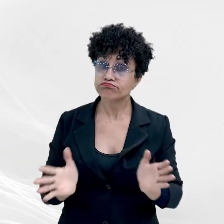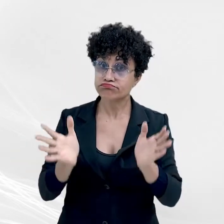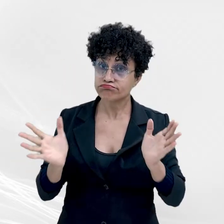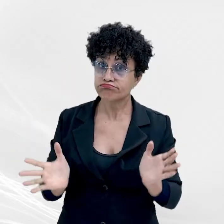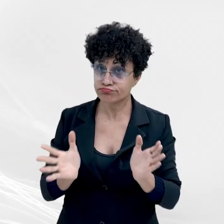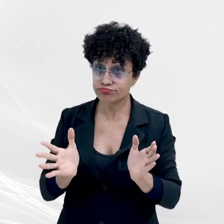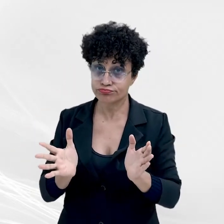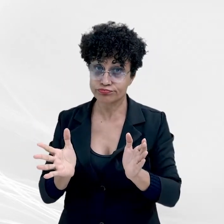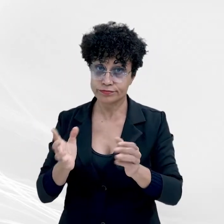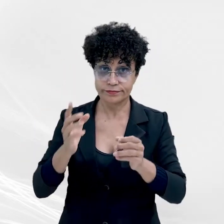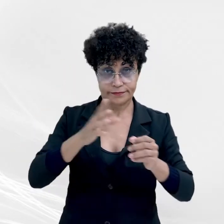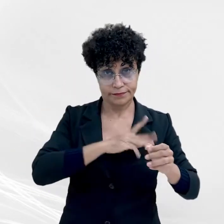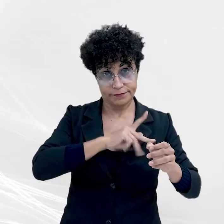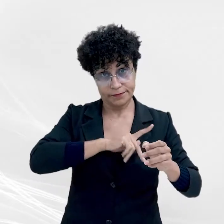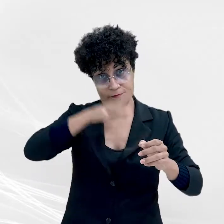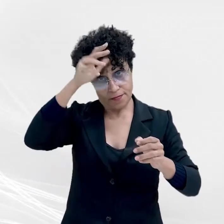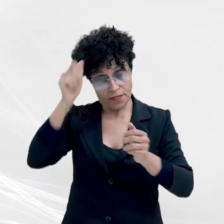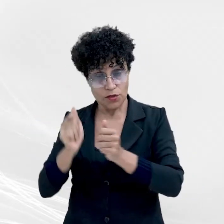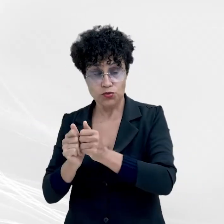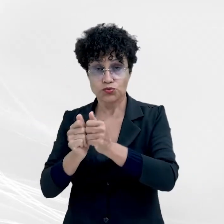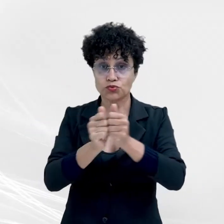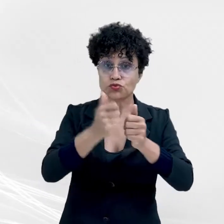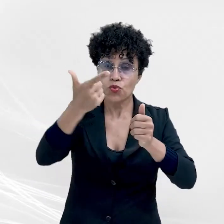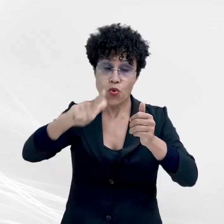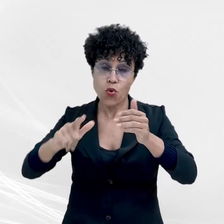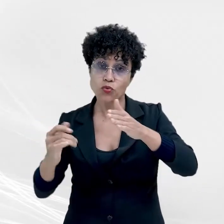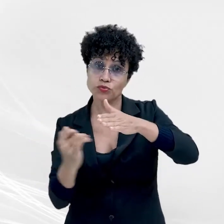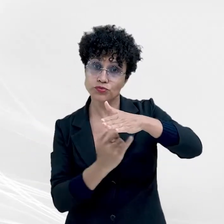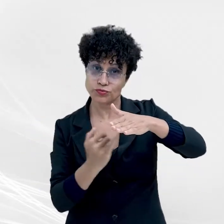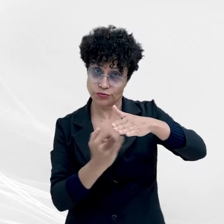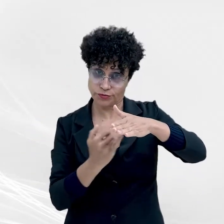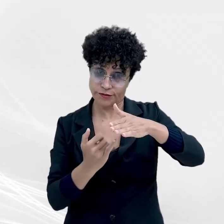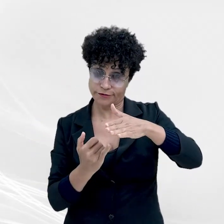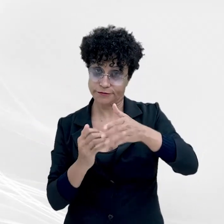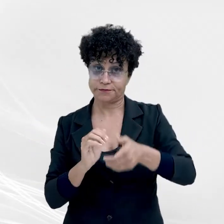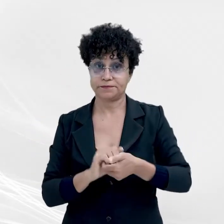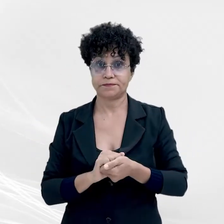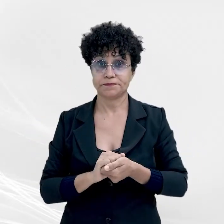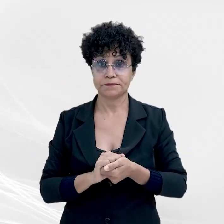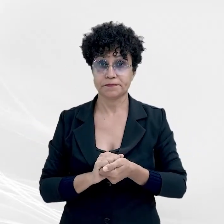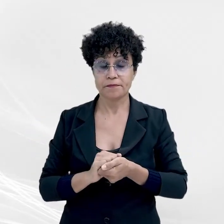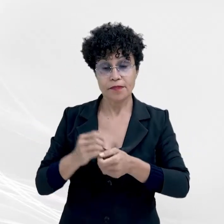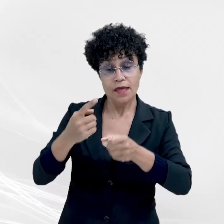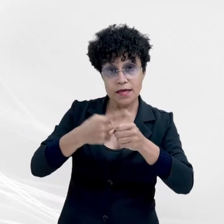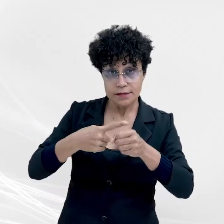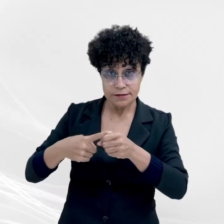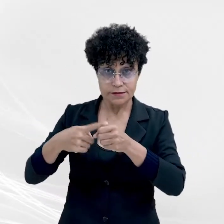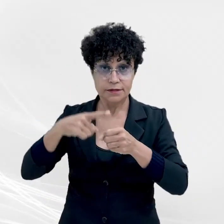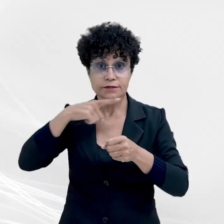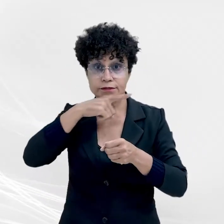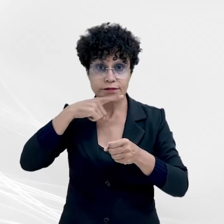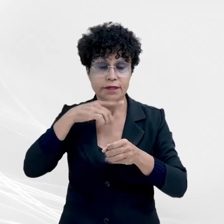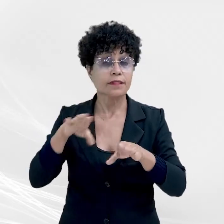de Mato Grosso em parceria com outras instituições. A cidade de Jaciara também estuda a